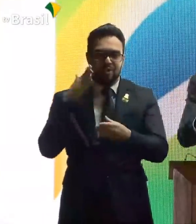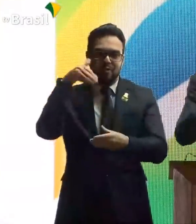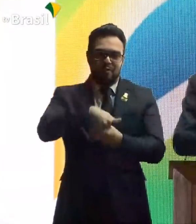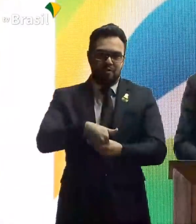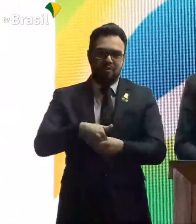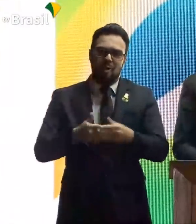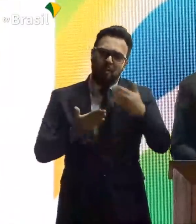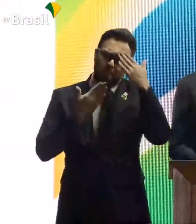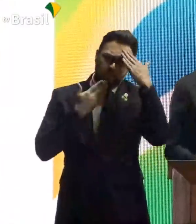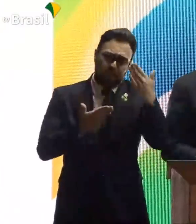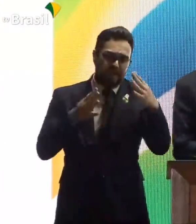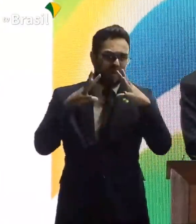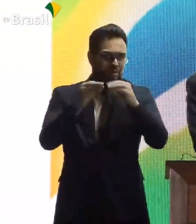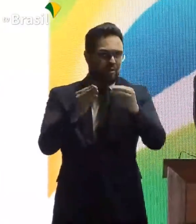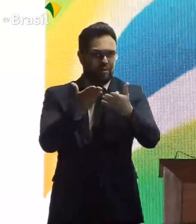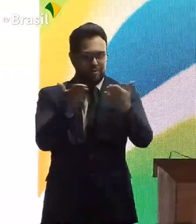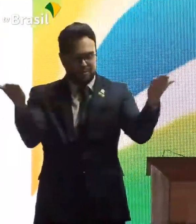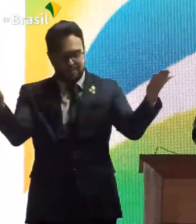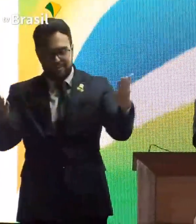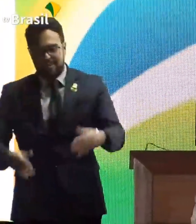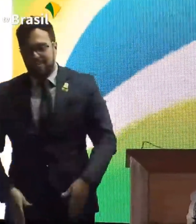votando em nós. Muito obrigado a todos vocês.